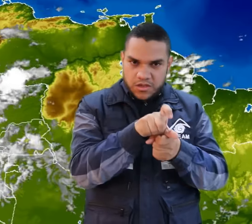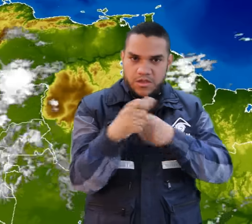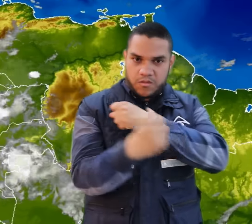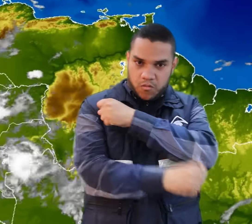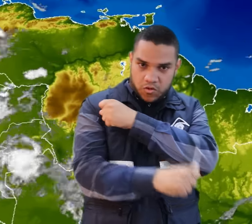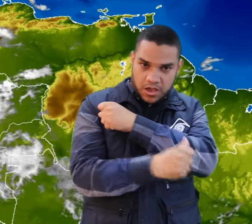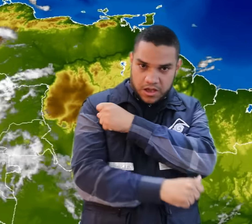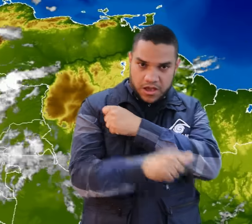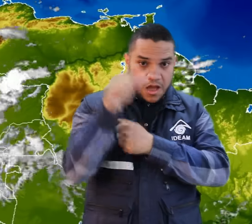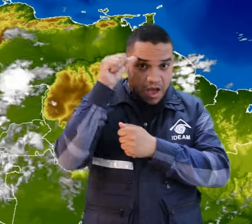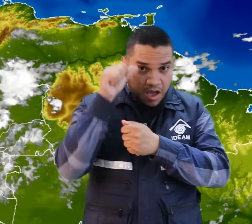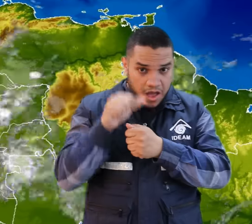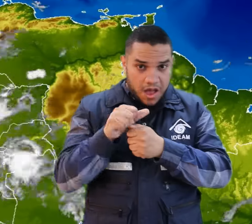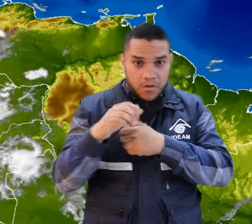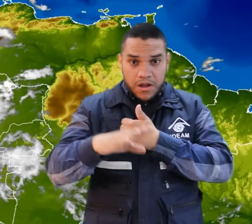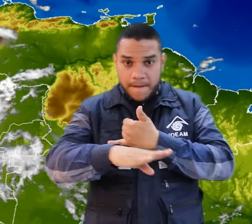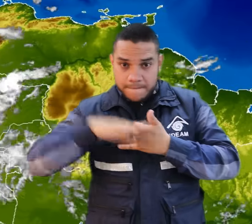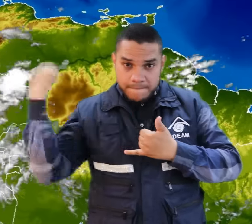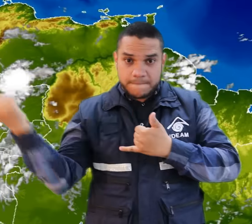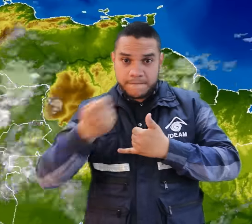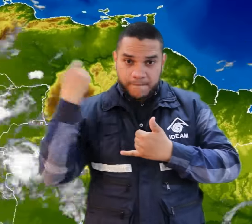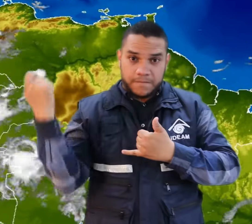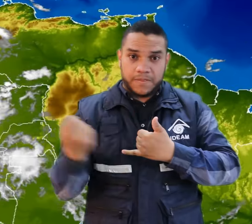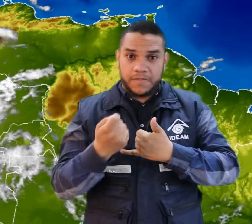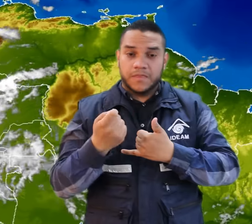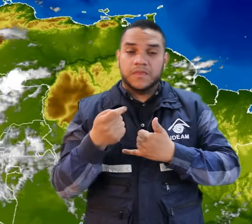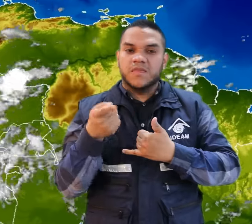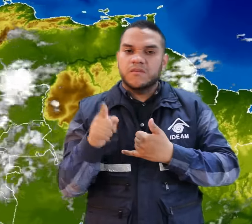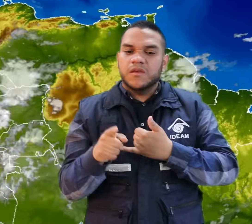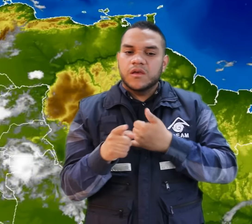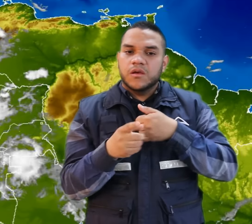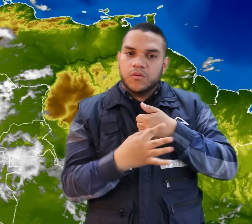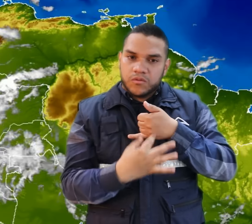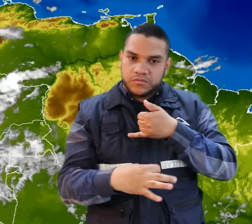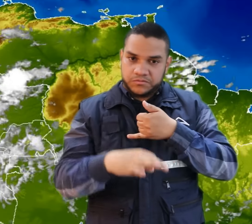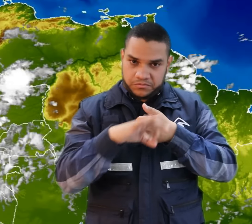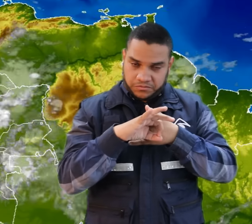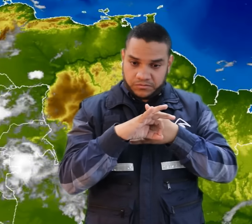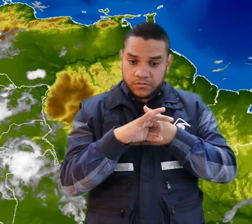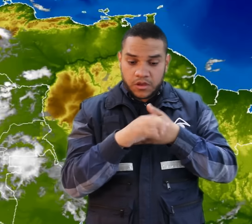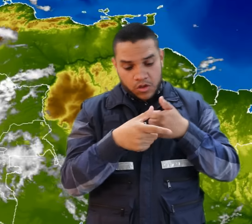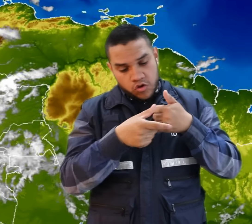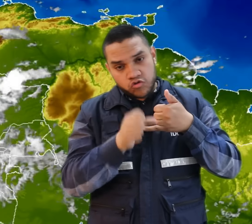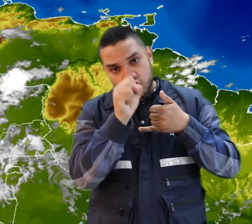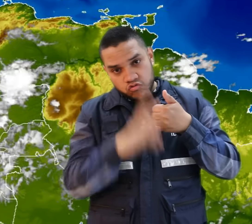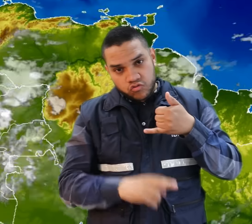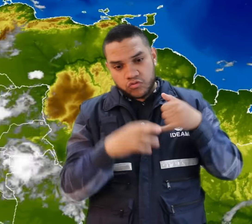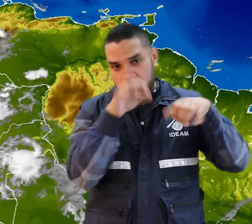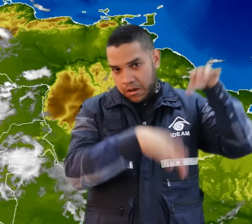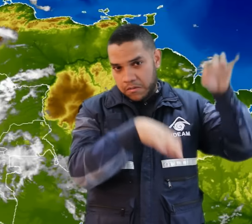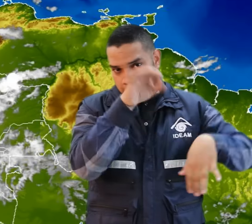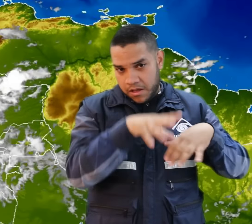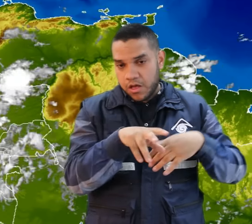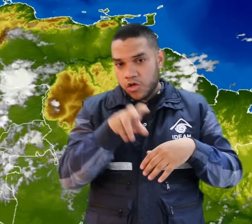Boyacá, Arauca, Meta y sectores de Guaviare. El sur del país presenta lloviznas, mientras que hacia